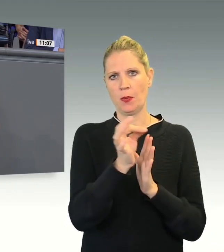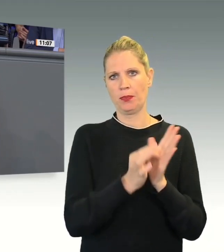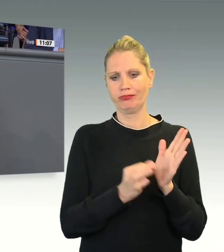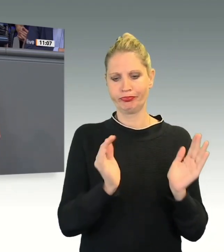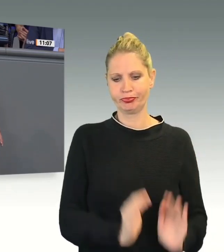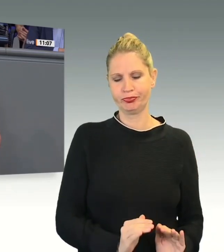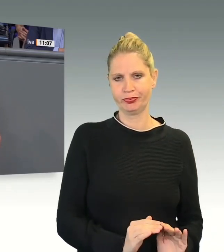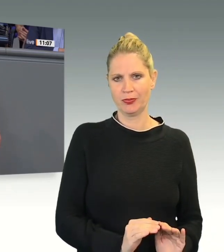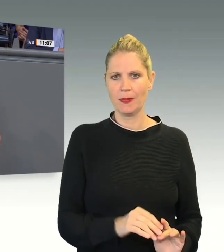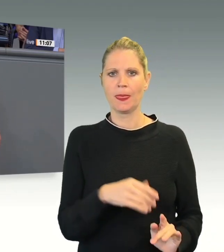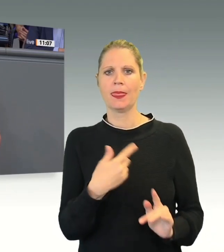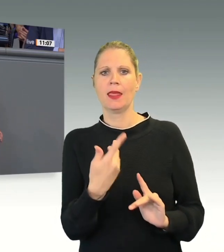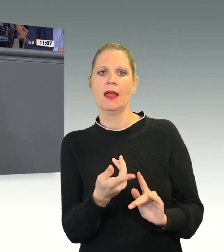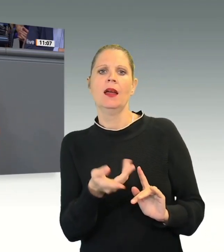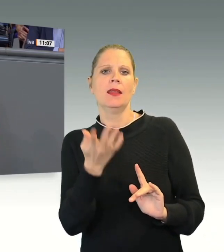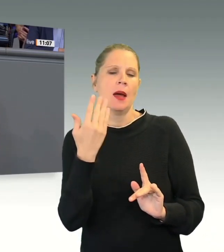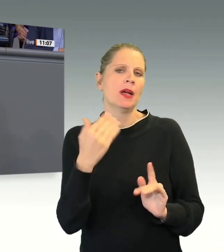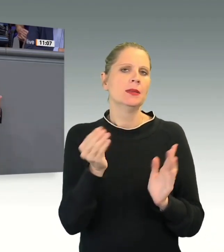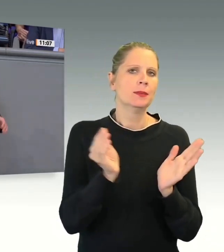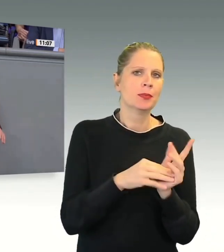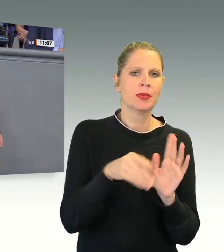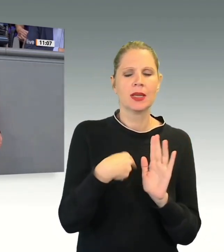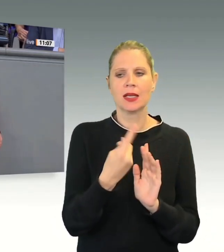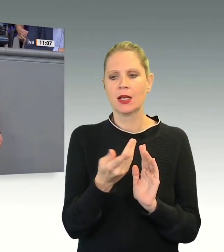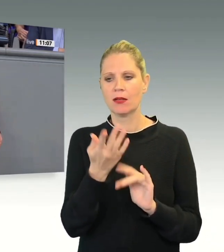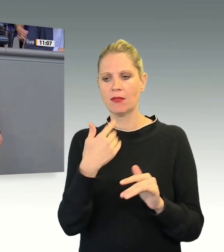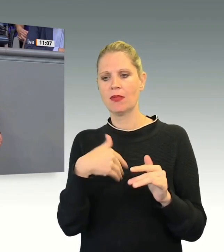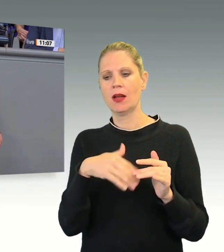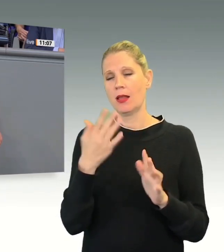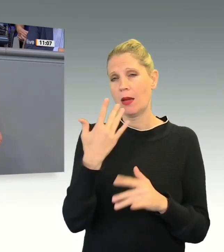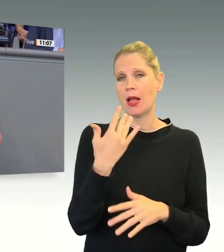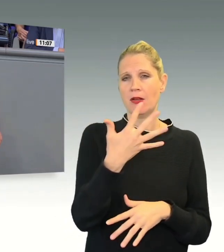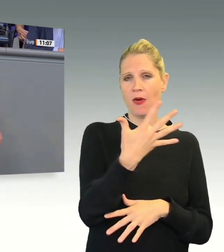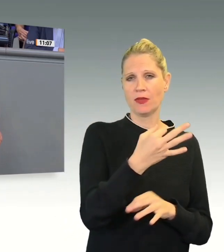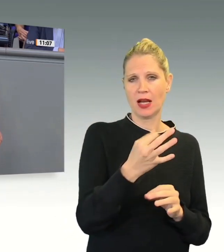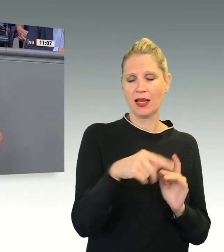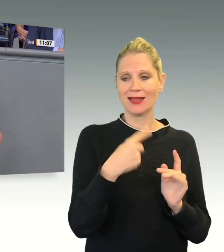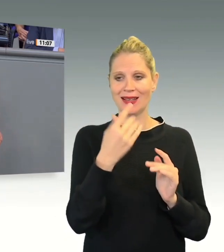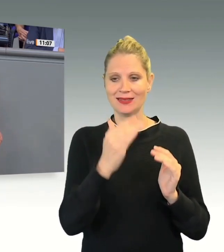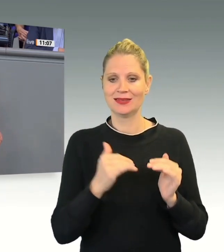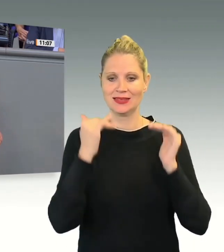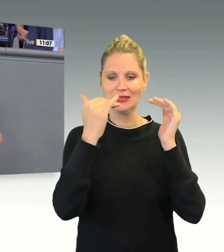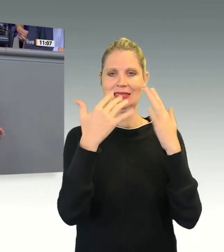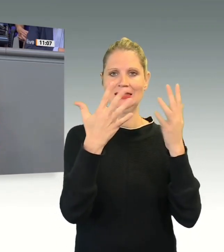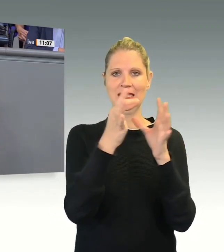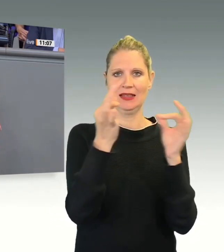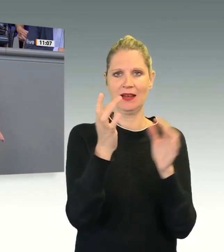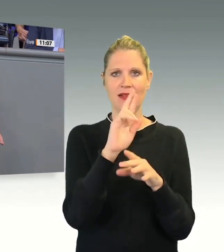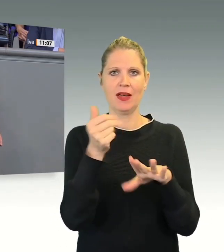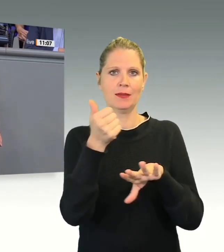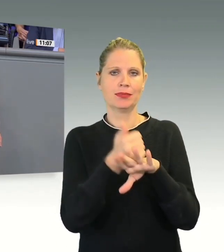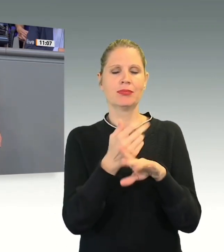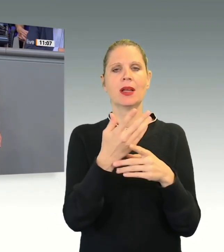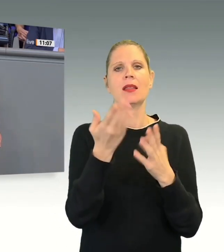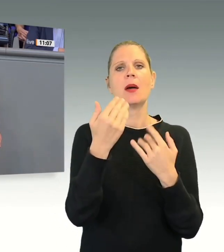Später wurde sie also 28 Tage sein. Sie haben also eine